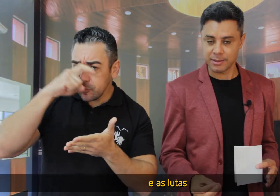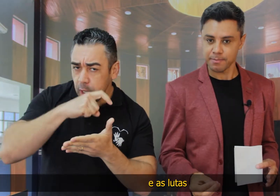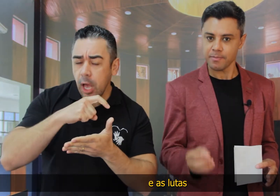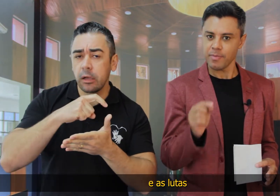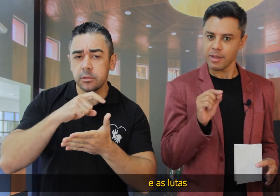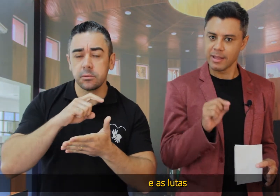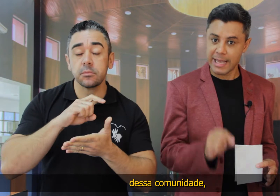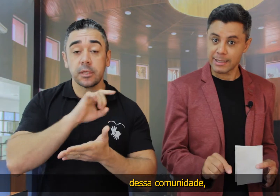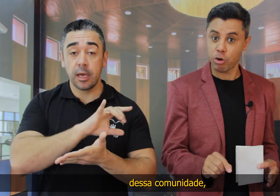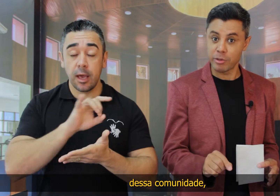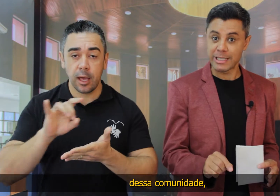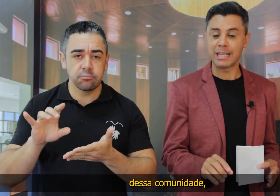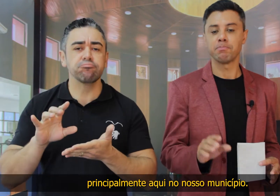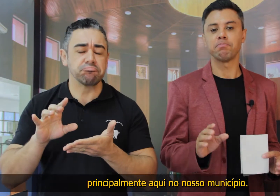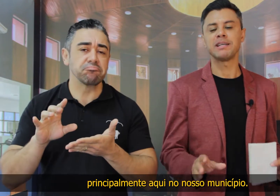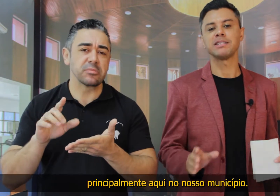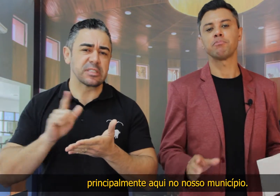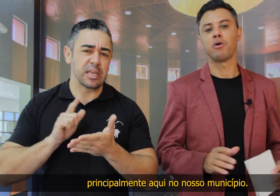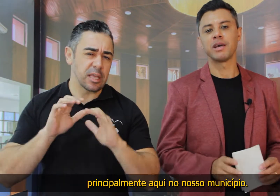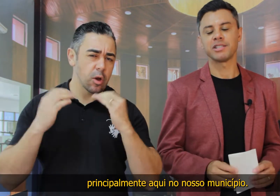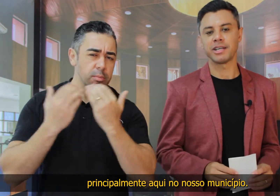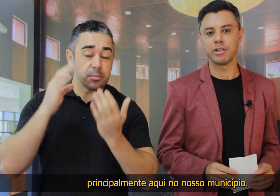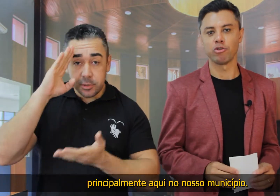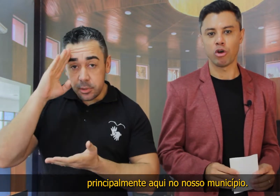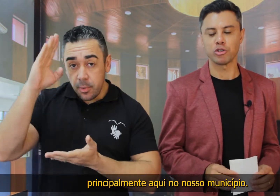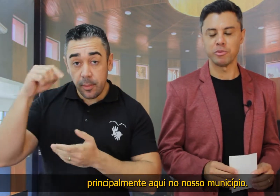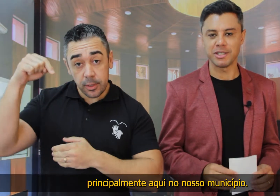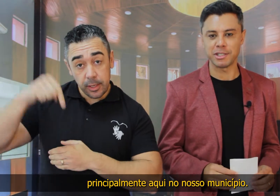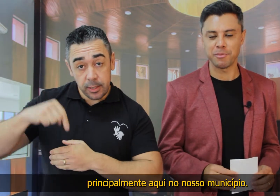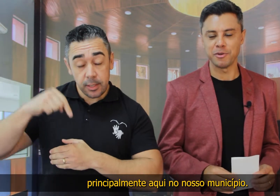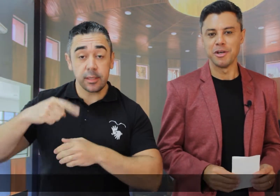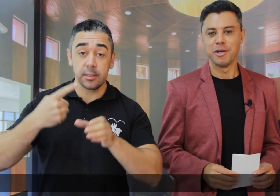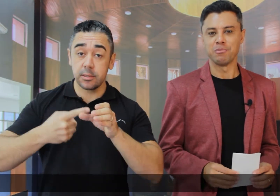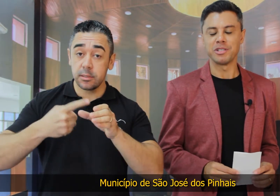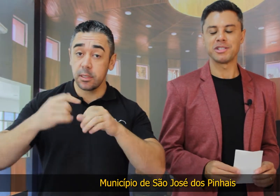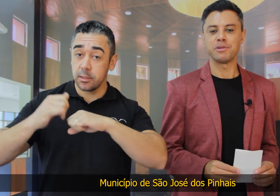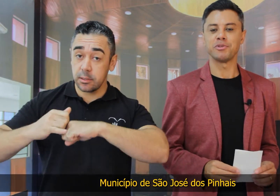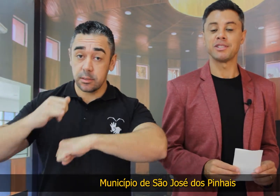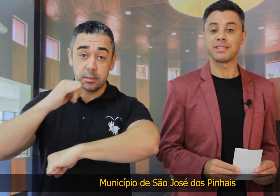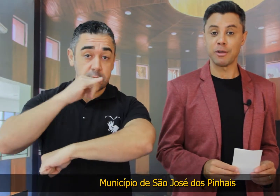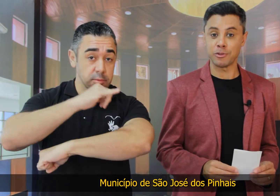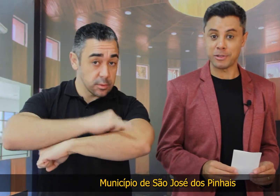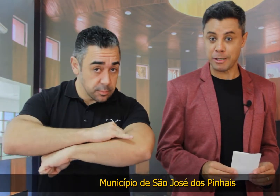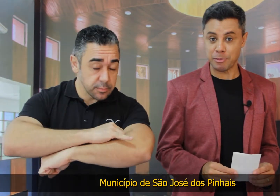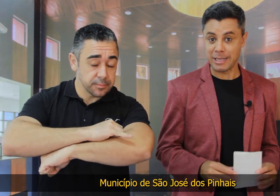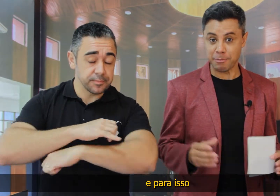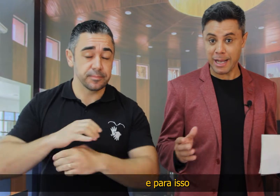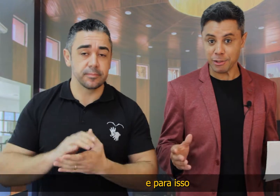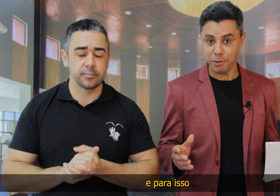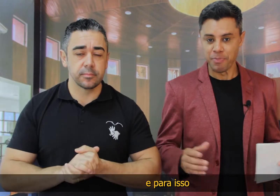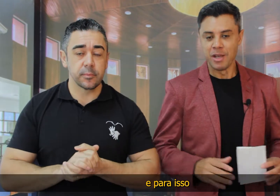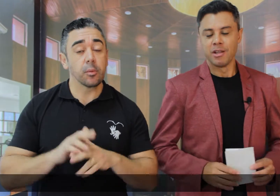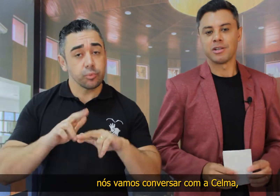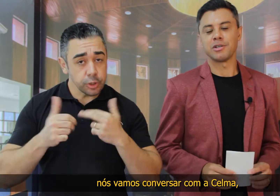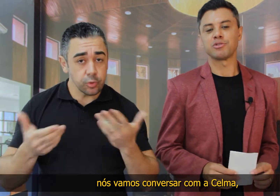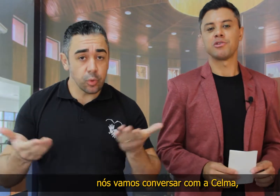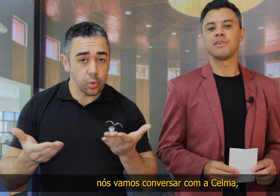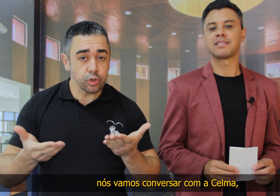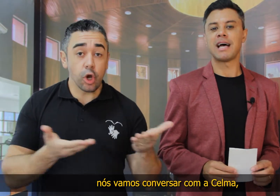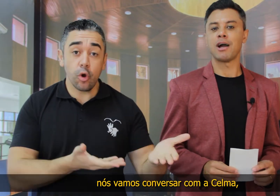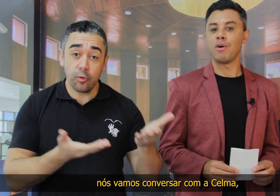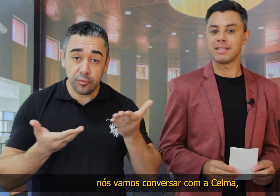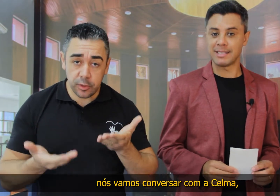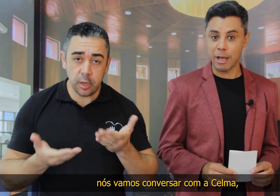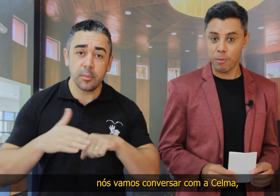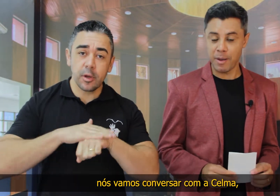lutas dessa comunidade, principalmente aqui no nosso município, município de São José dos Pinhais. E para isso, nós vamos